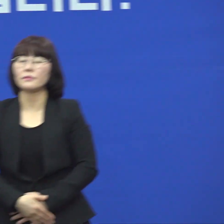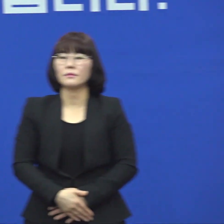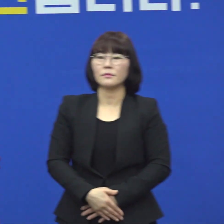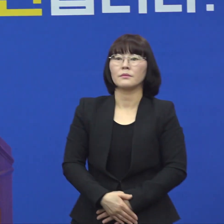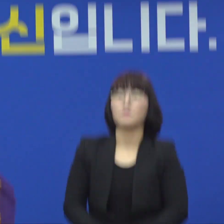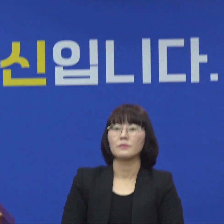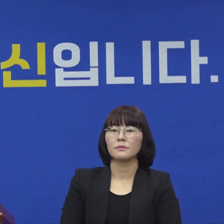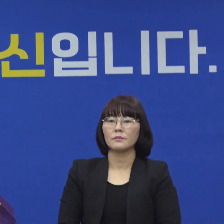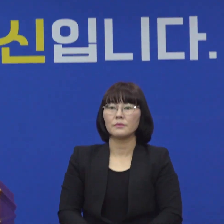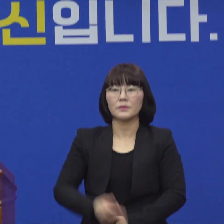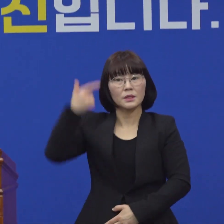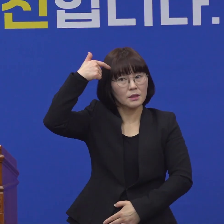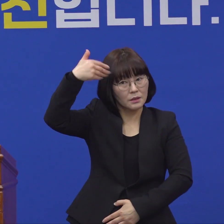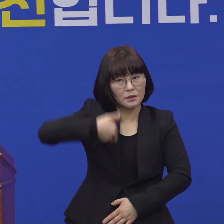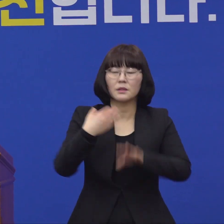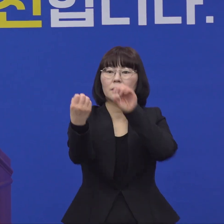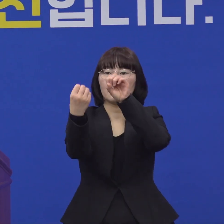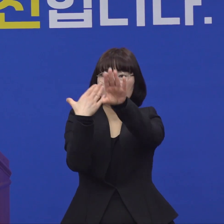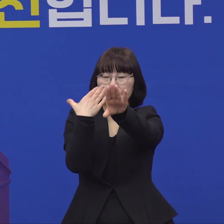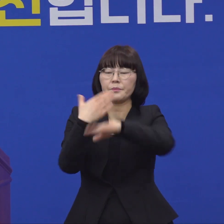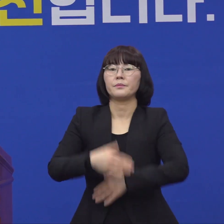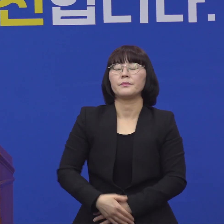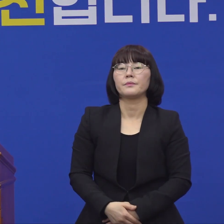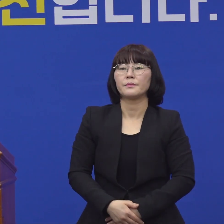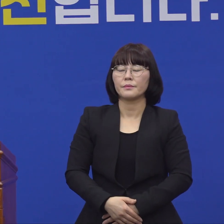네, 질문 받도록 하겠습니다.